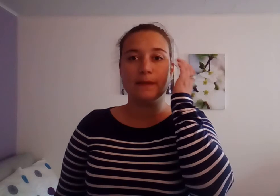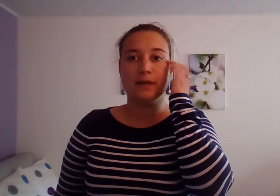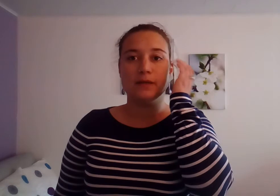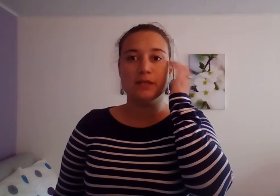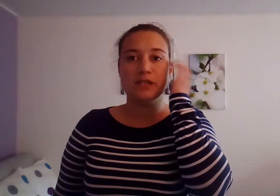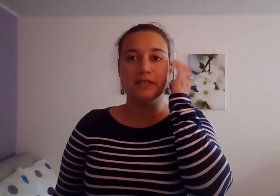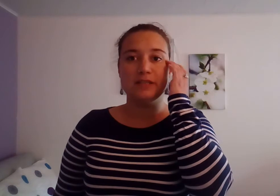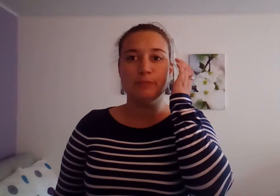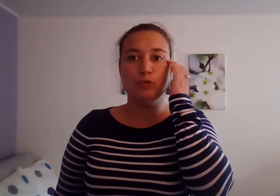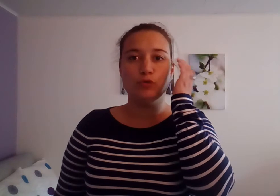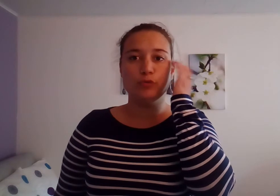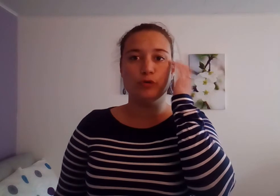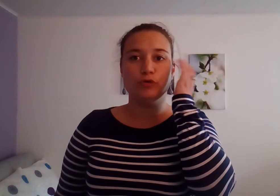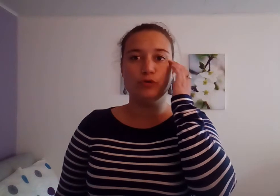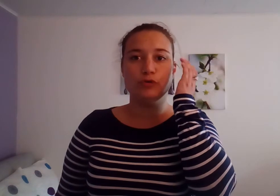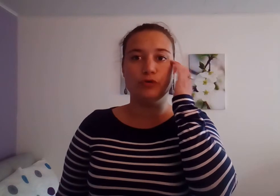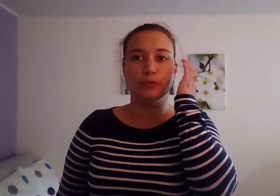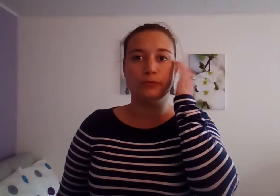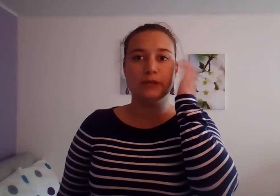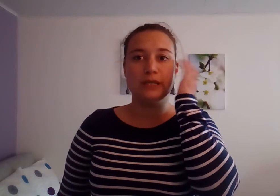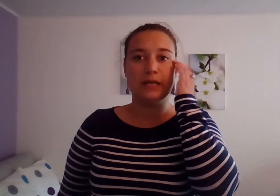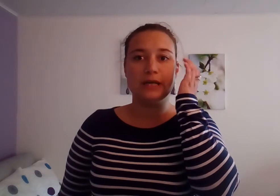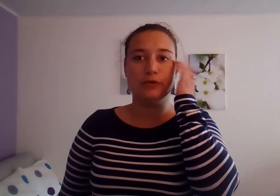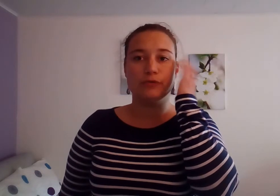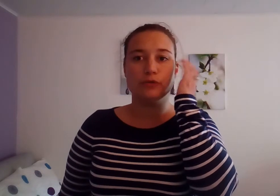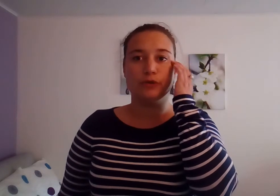J'ai essayé bon nombre de solutions, rien ne fonctionne.